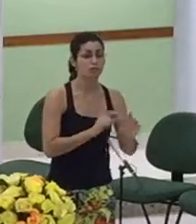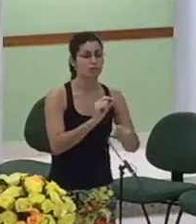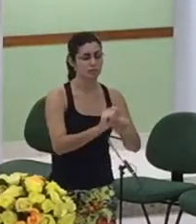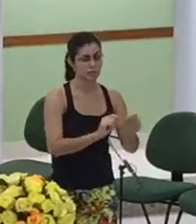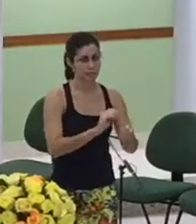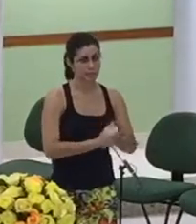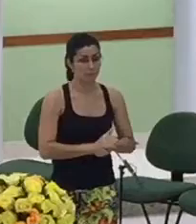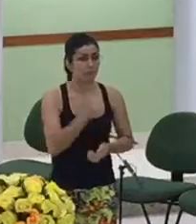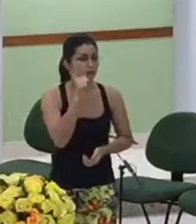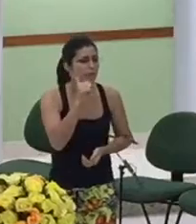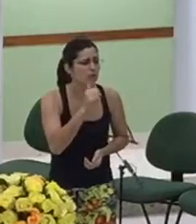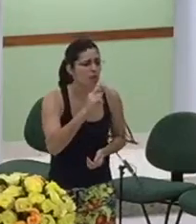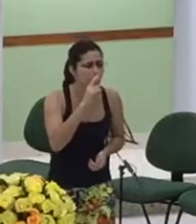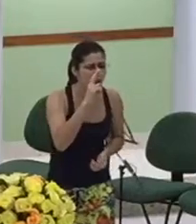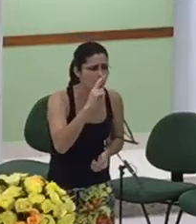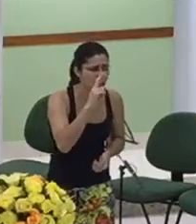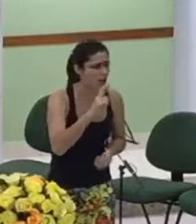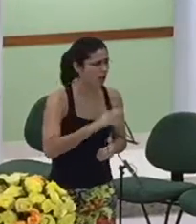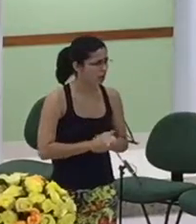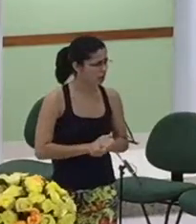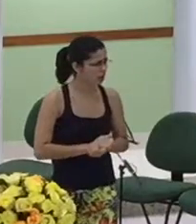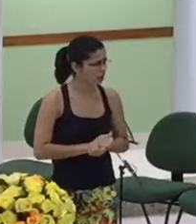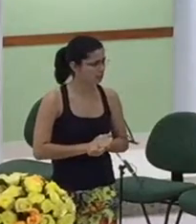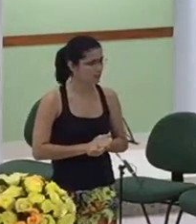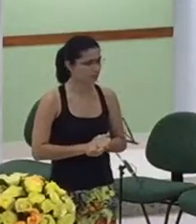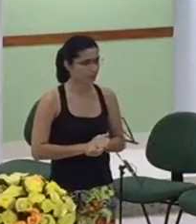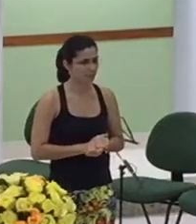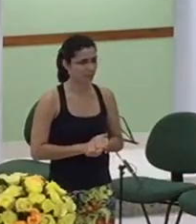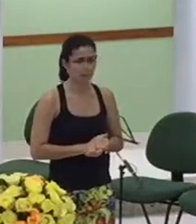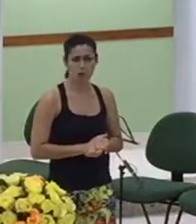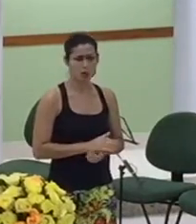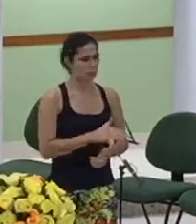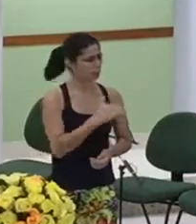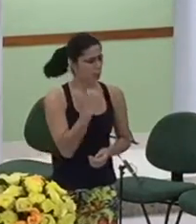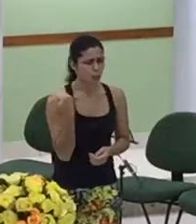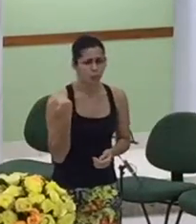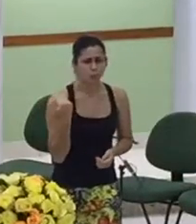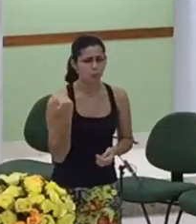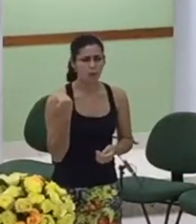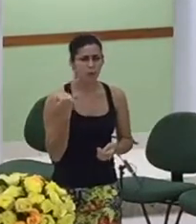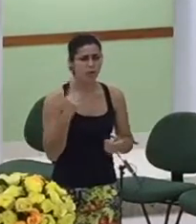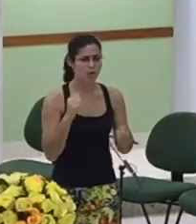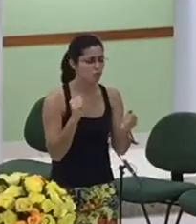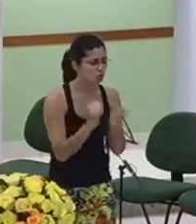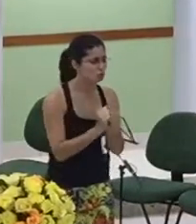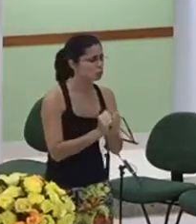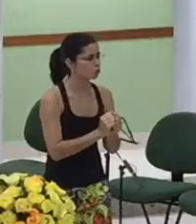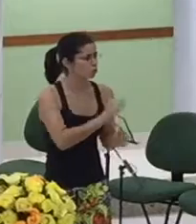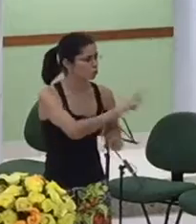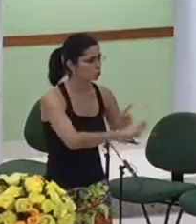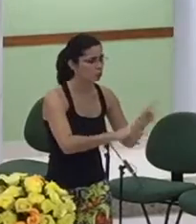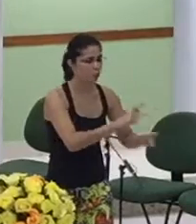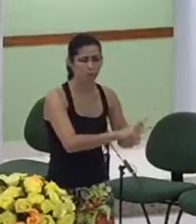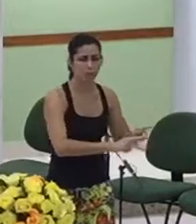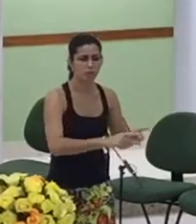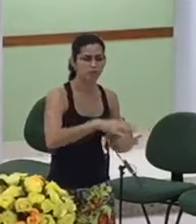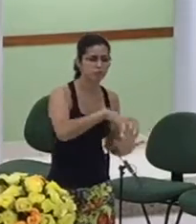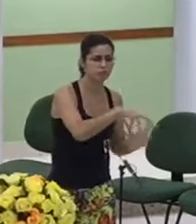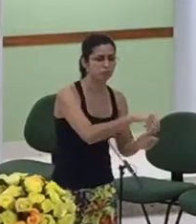com os incrédulos acolhendo em paz os espias é muito bom ouvir